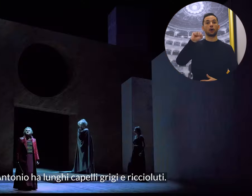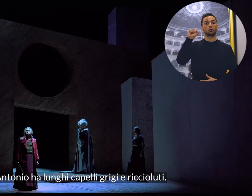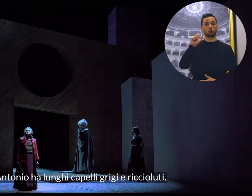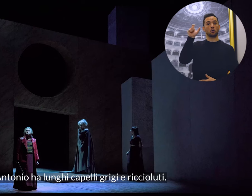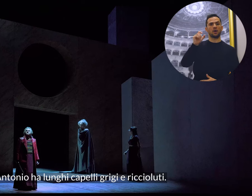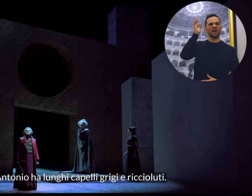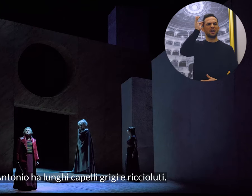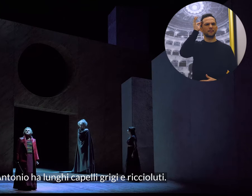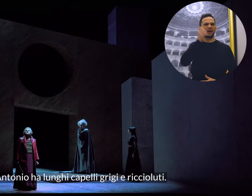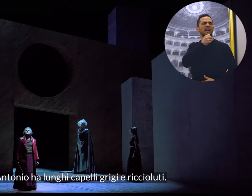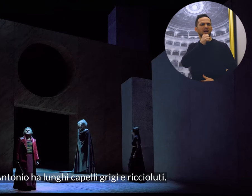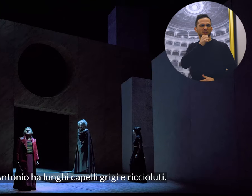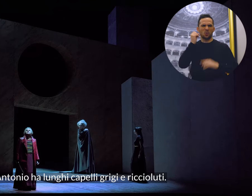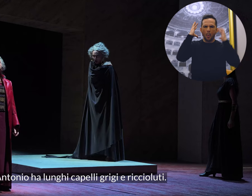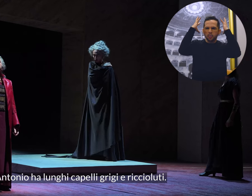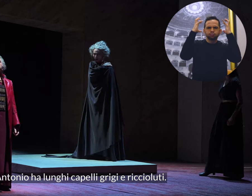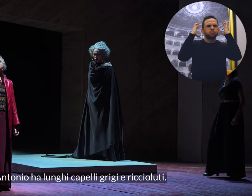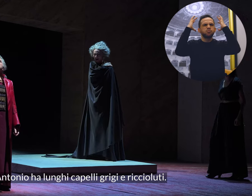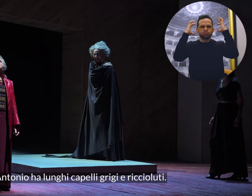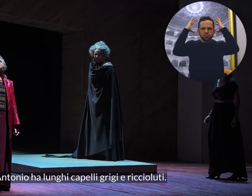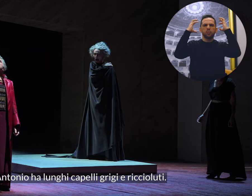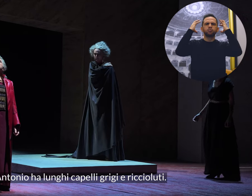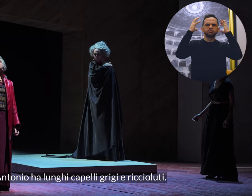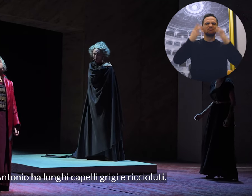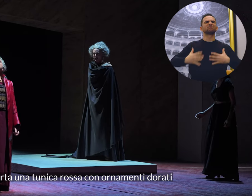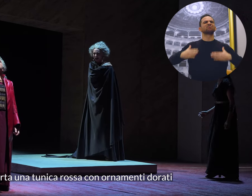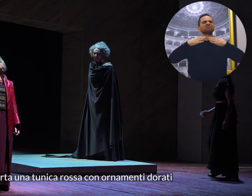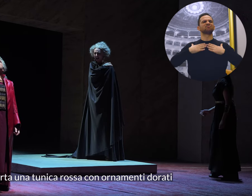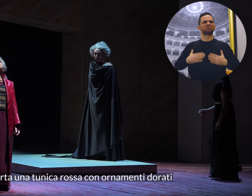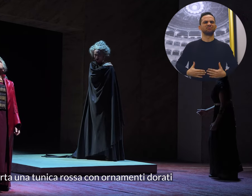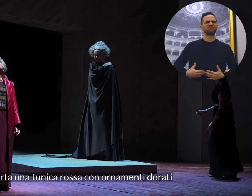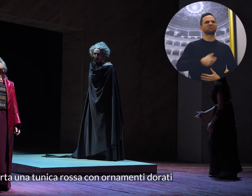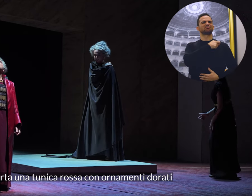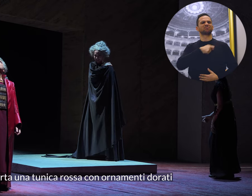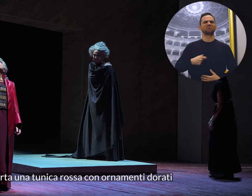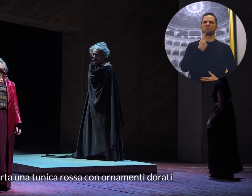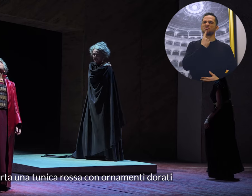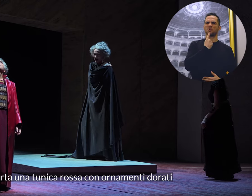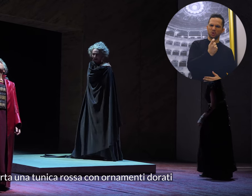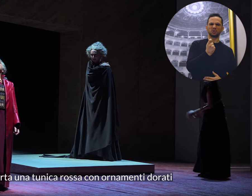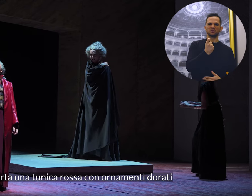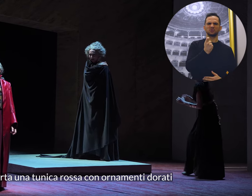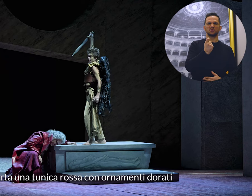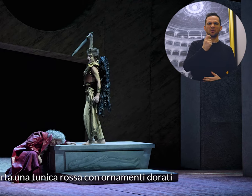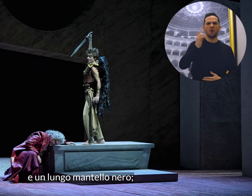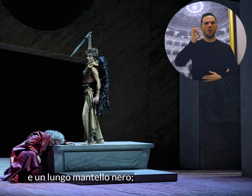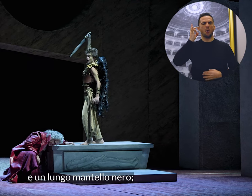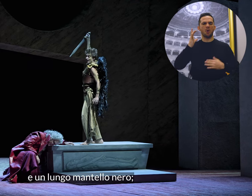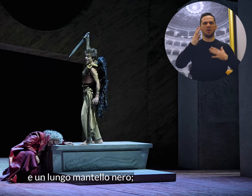Antonio ha lunghi capelli grigi e riccioluti, porta una tunica rossa con ornamenti dorati e un lungo